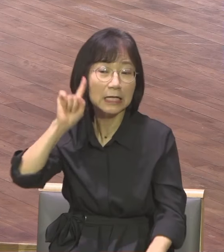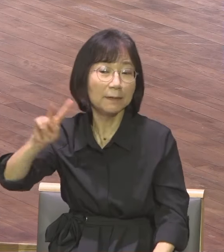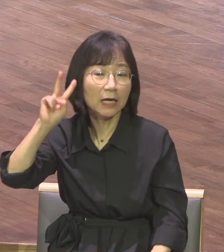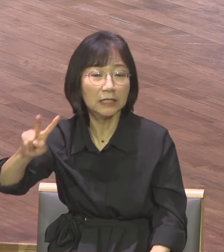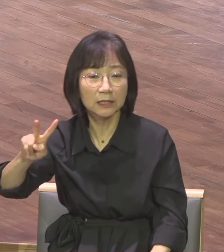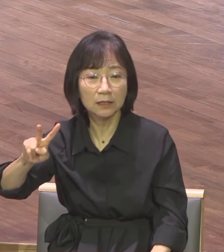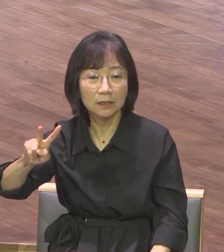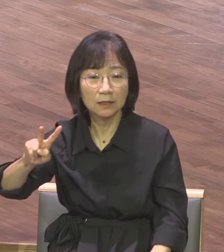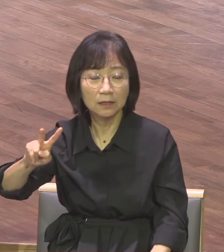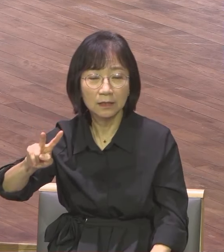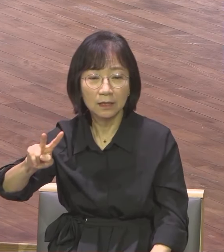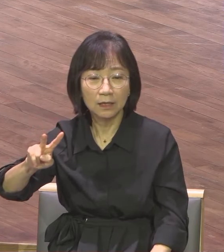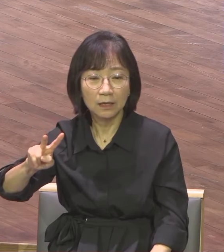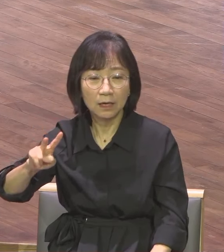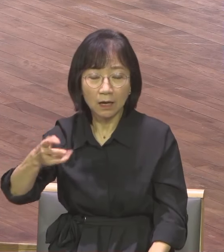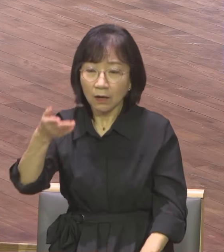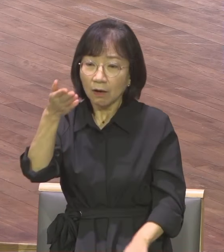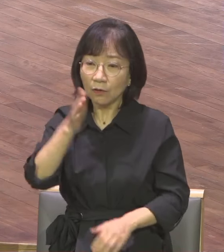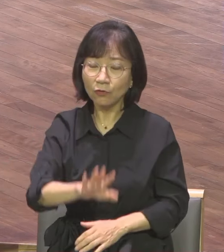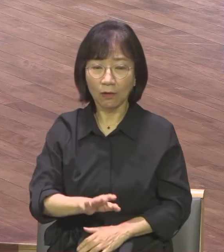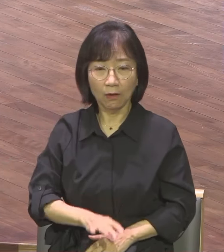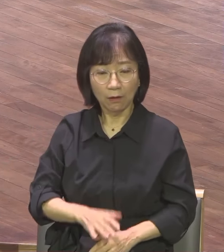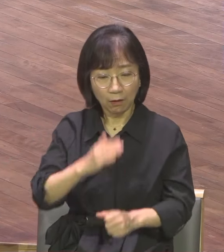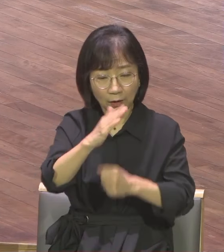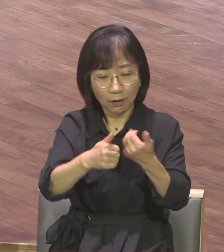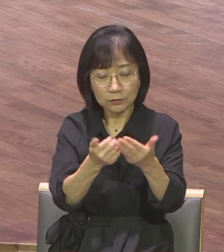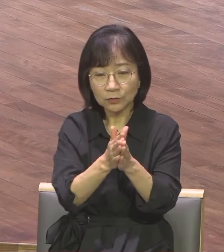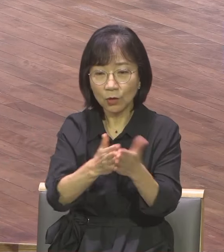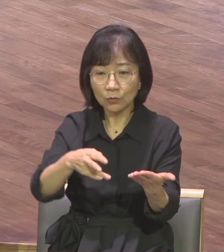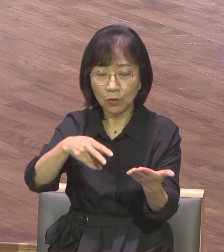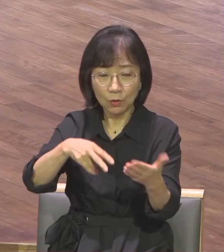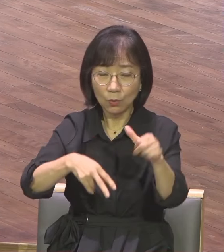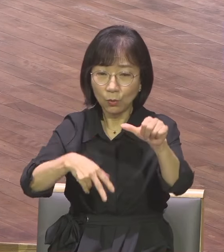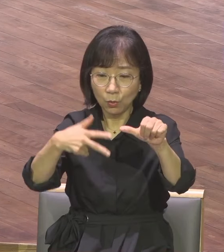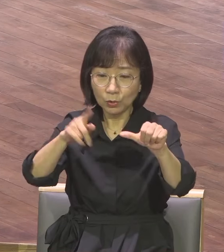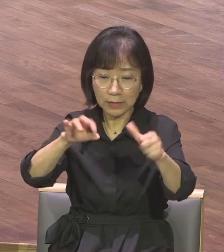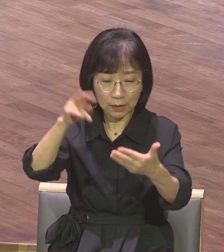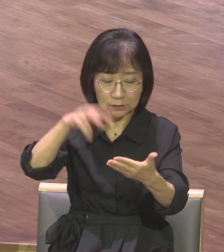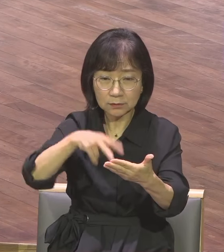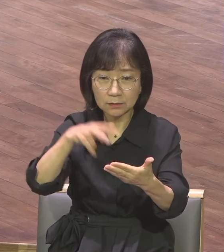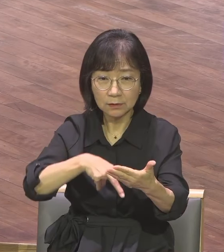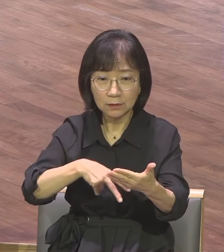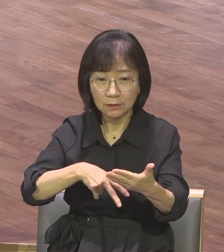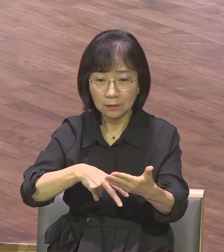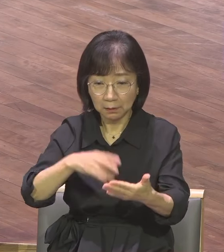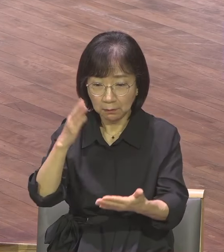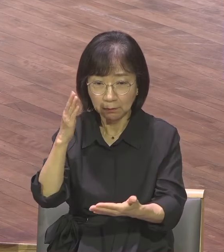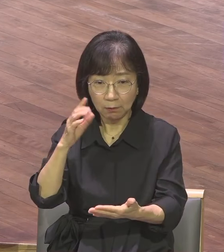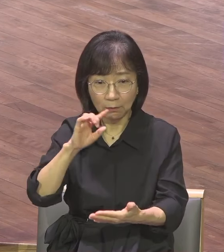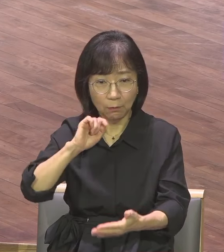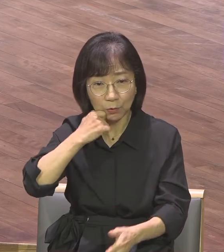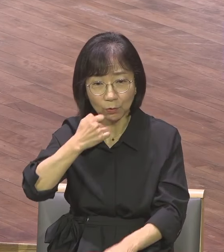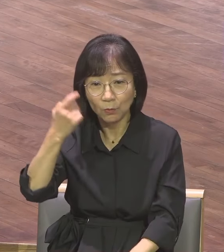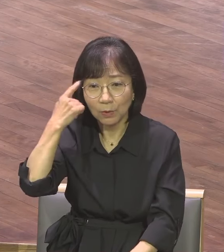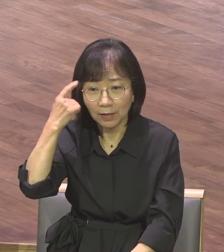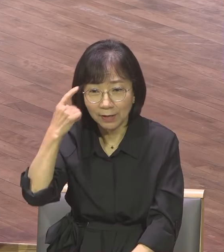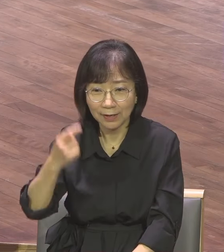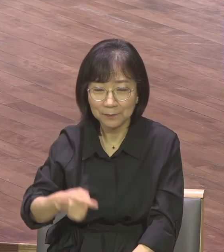왜 예배 시간 10분, 20분 오바되면 왜 이렇게 빨리 가는가 왜 축도도 끝나지 않았는데 왜 도망가는가 왜